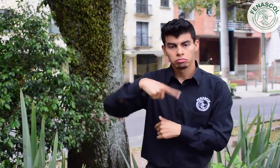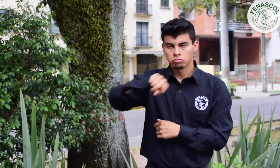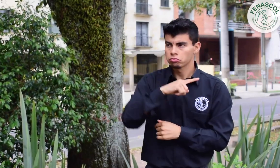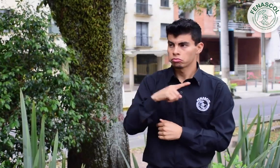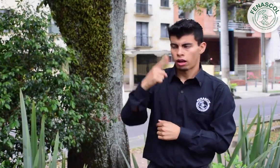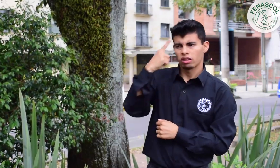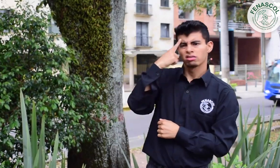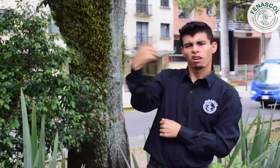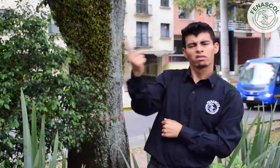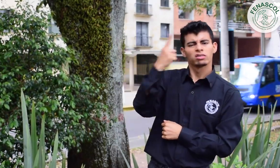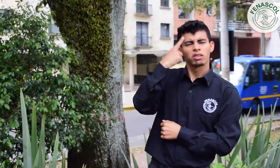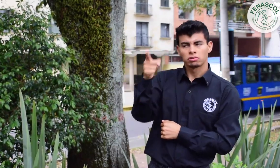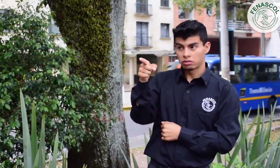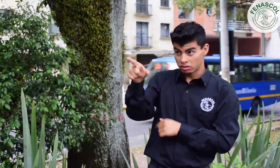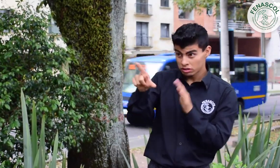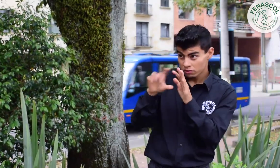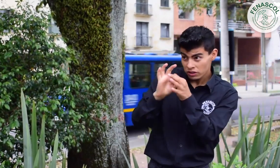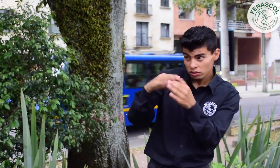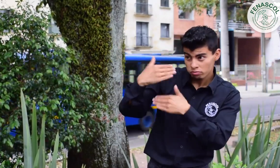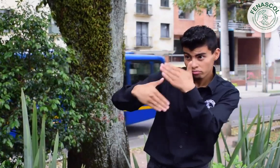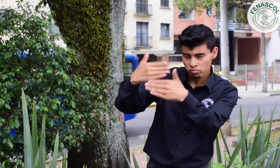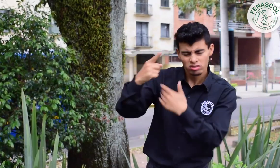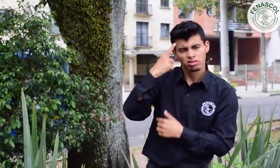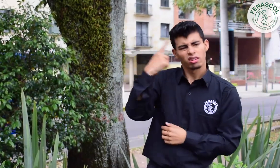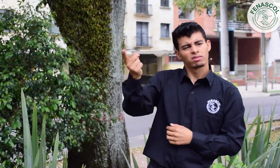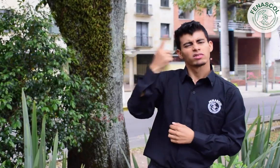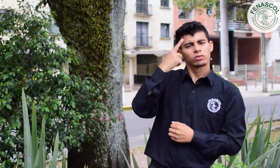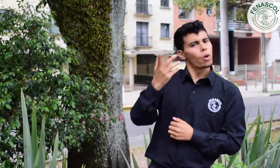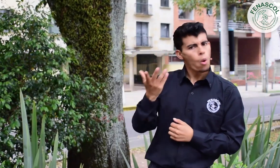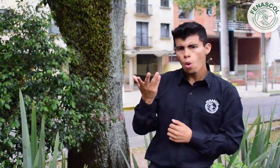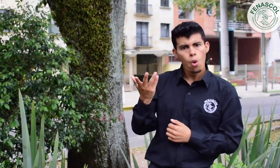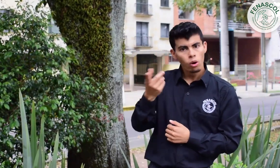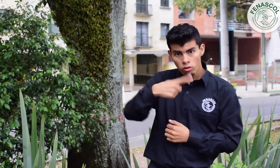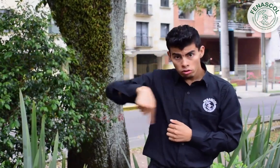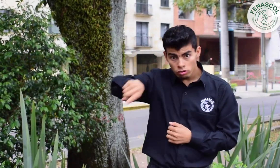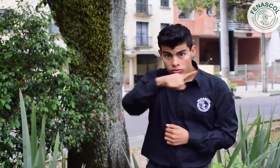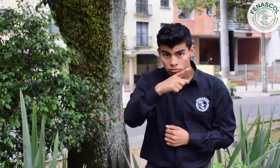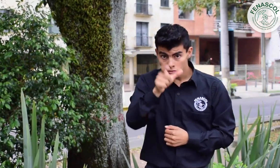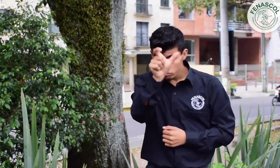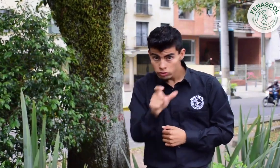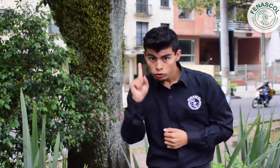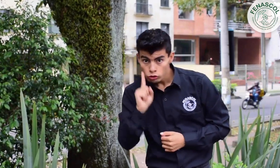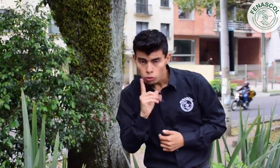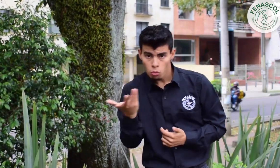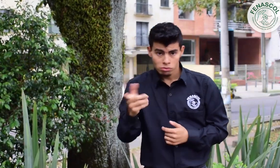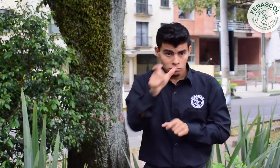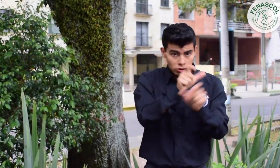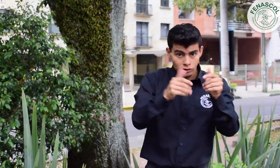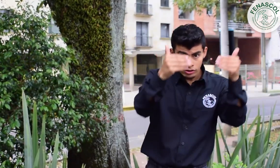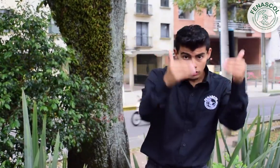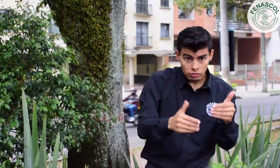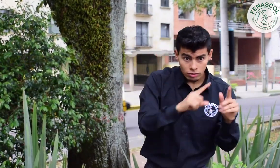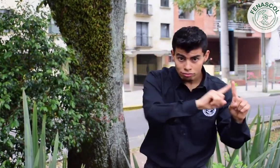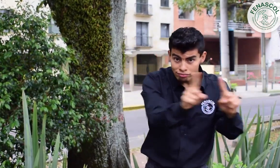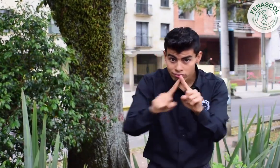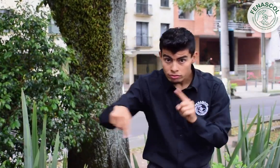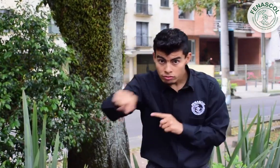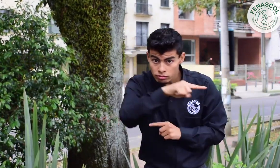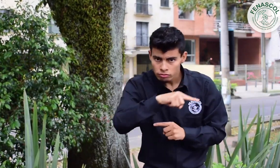ocasiones se piensa que es suficiente con estas acciones, pues FENASCOL es el que lo sabe hacer. Sin embargo,